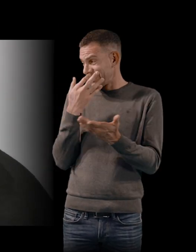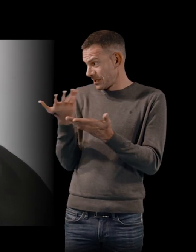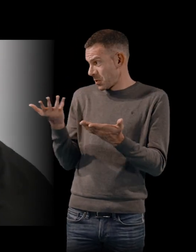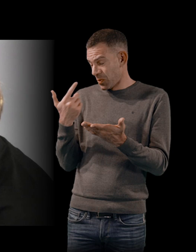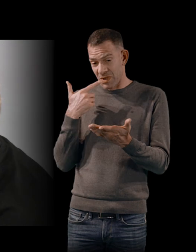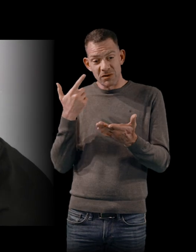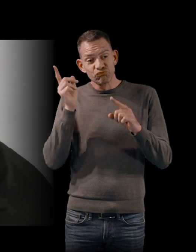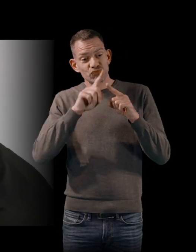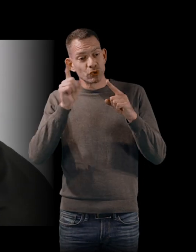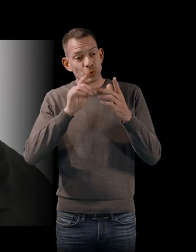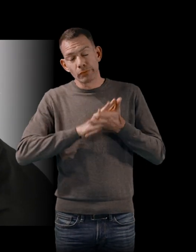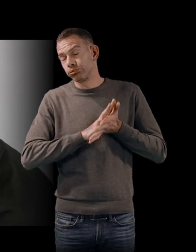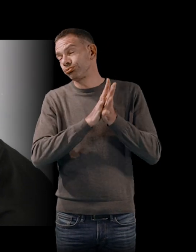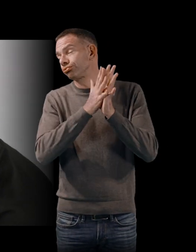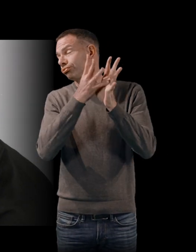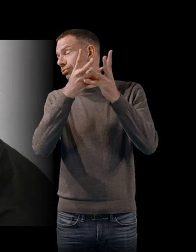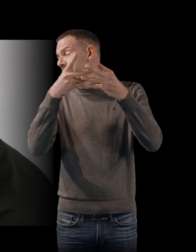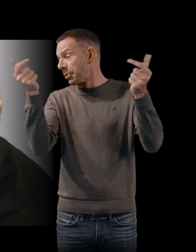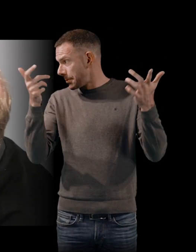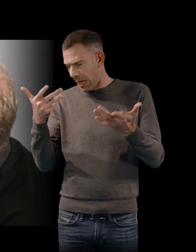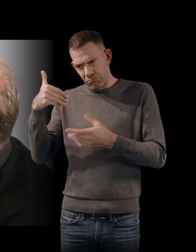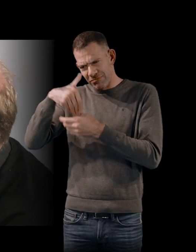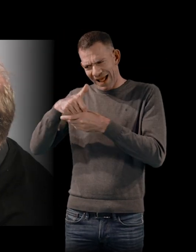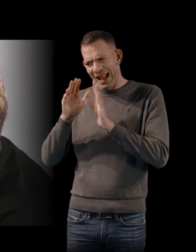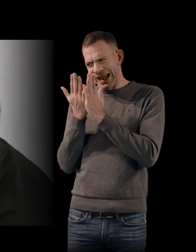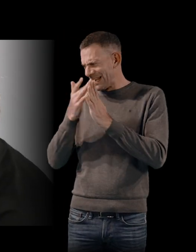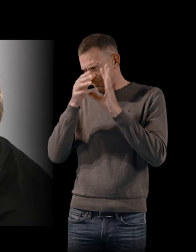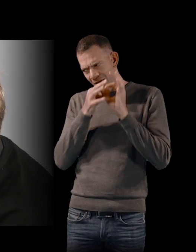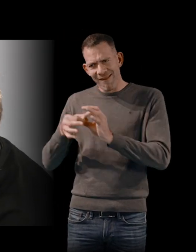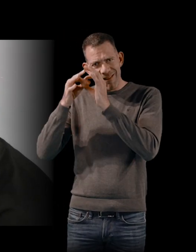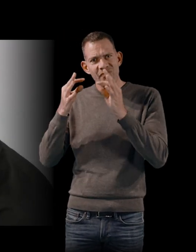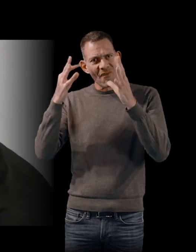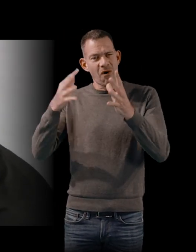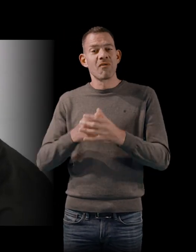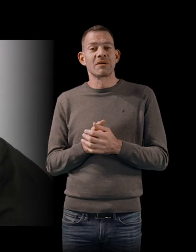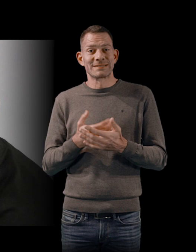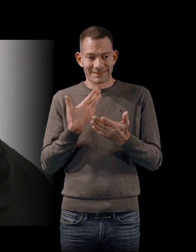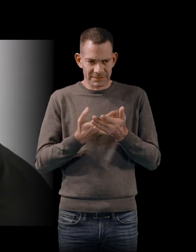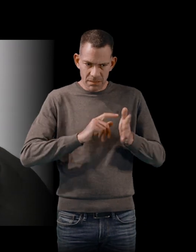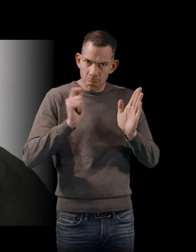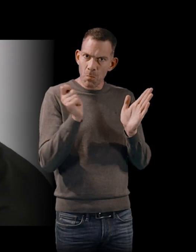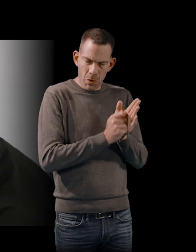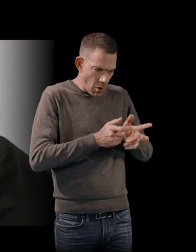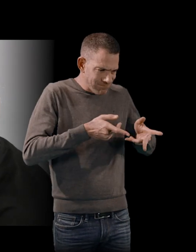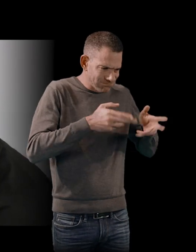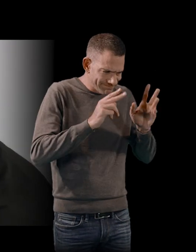manière. a un rapport au temps aussi très fort dans ce livre-là. Et de regarder, finalement, des temps donnés, presque des époques, des parenthèses,